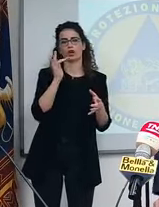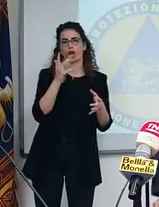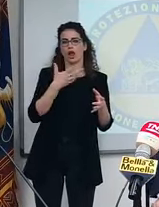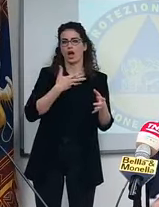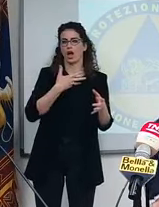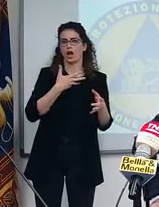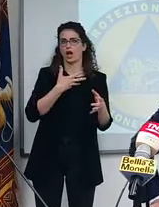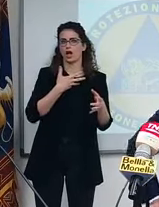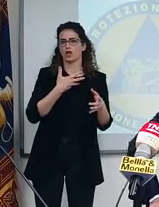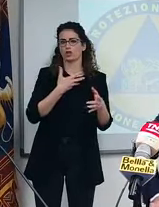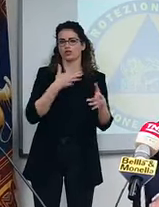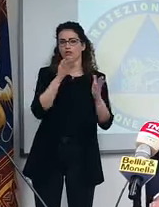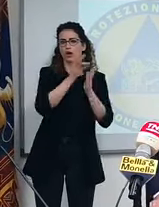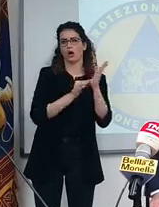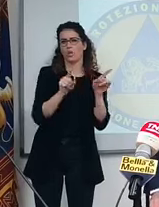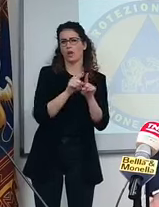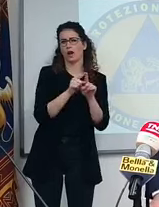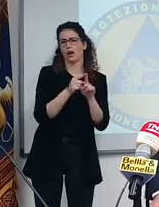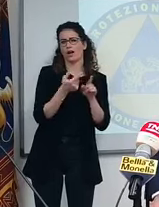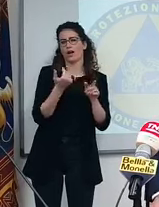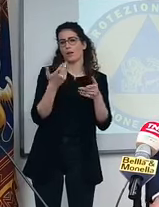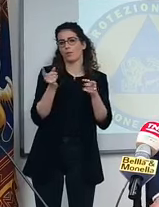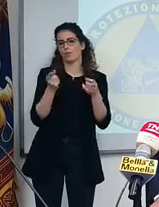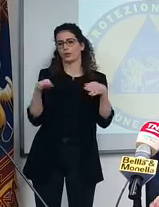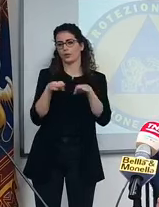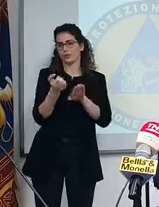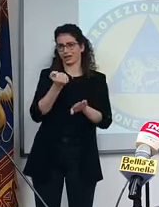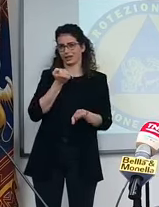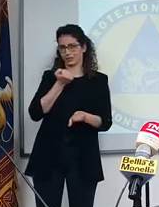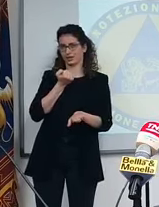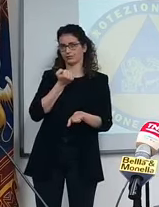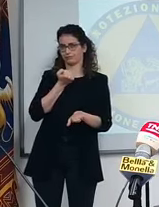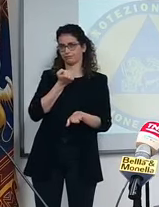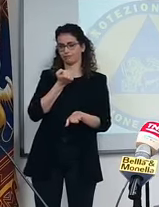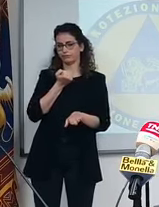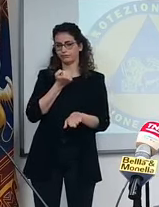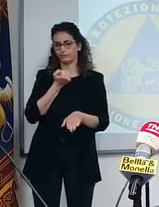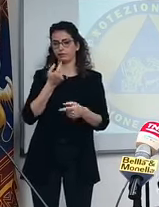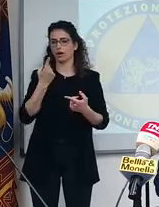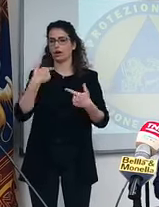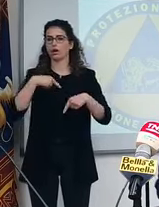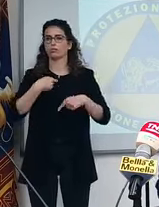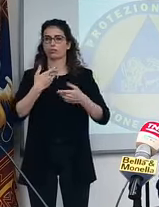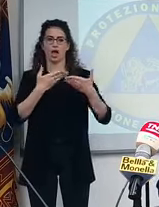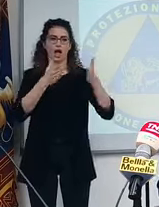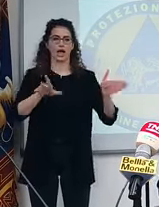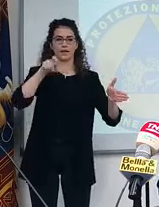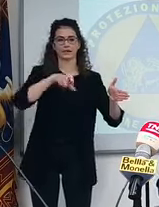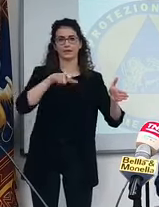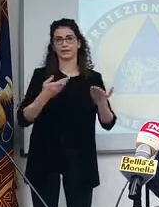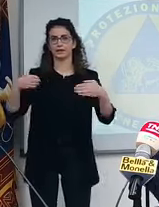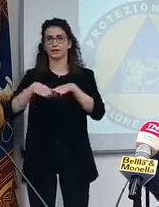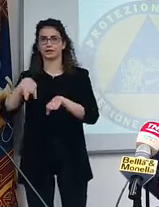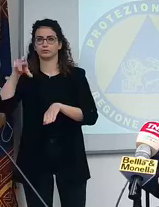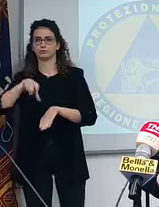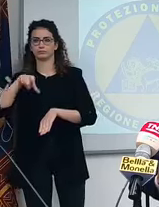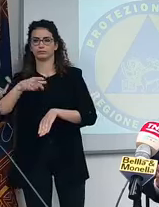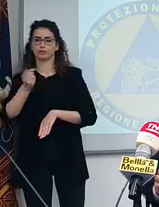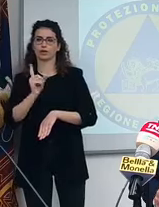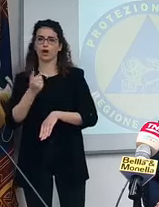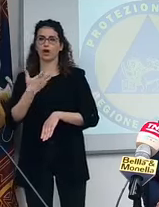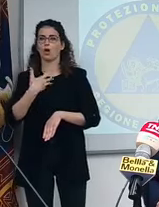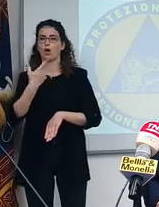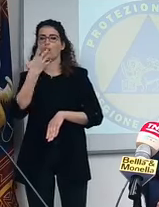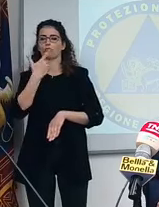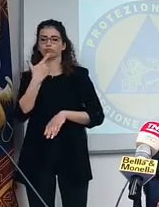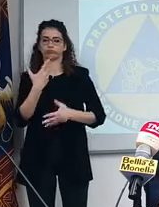a mezzogiorno e a sera. Qua non si tratta di fare gli aperturisti o i chiusuristi. Io non voglio essere né catalogato